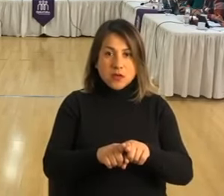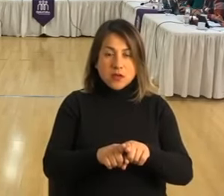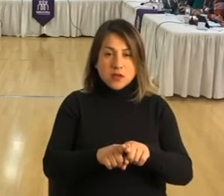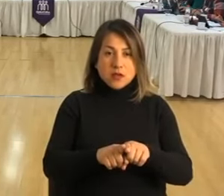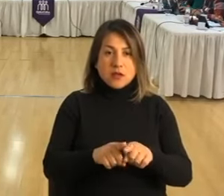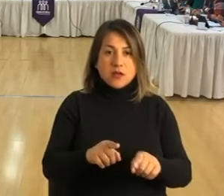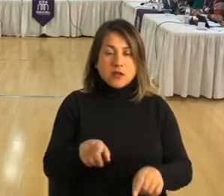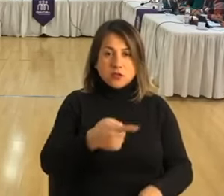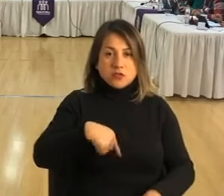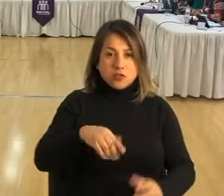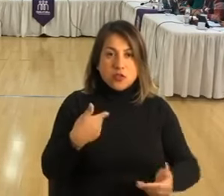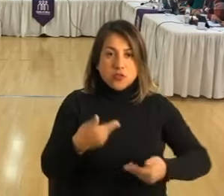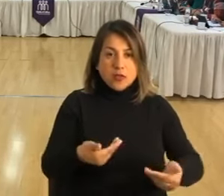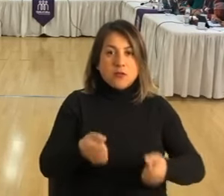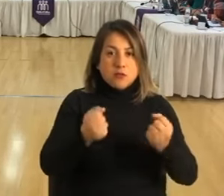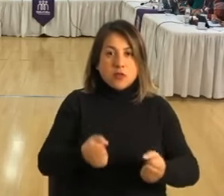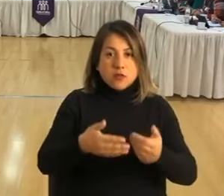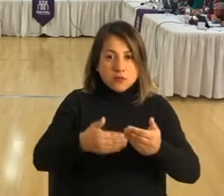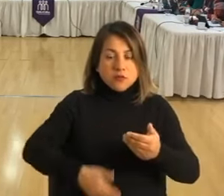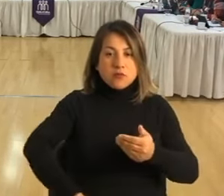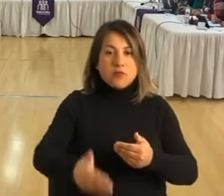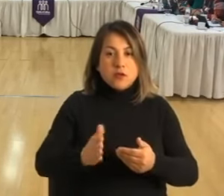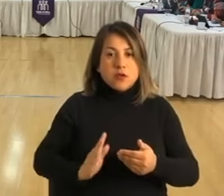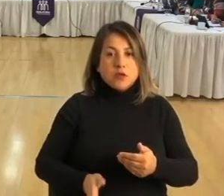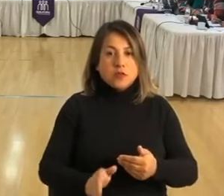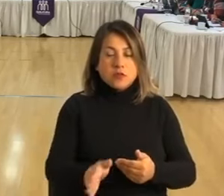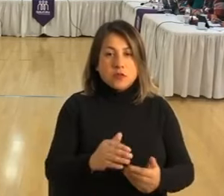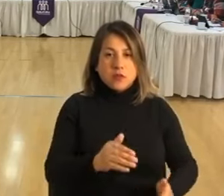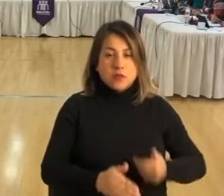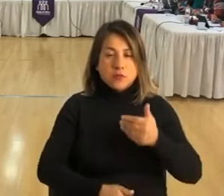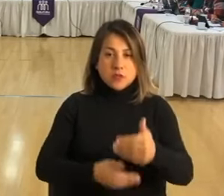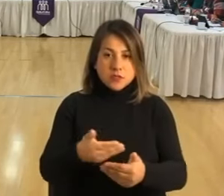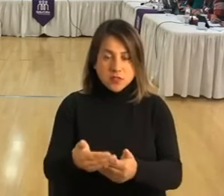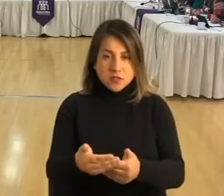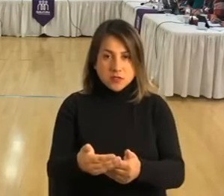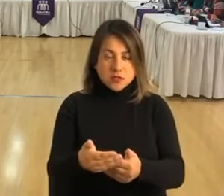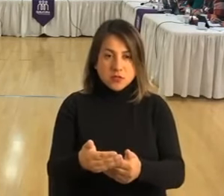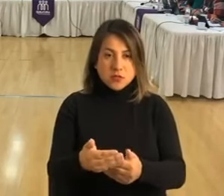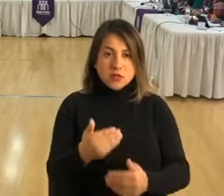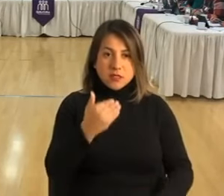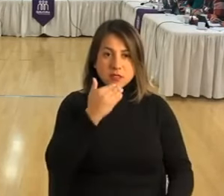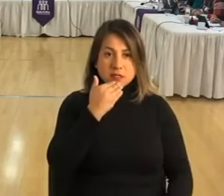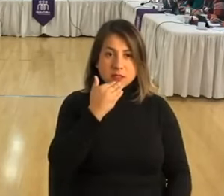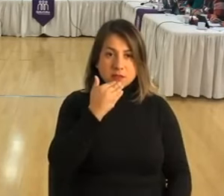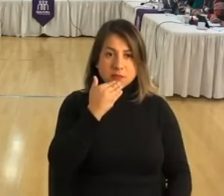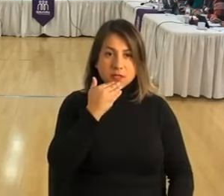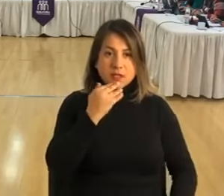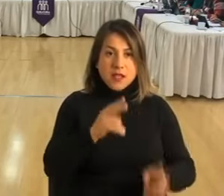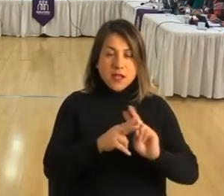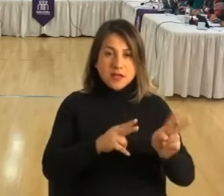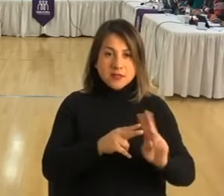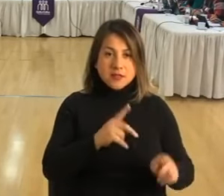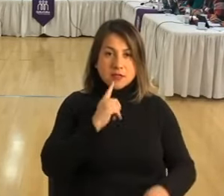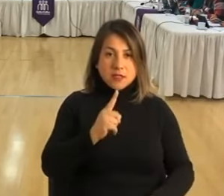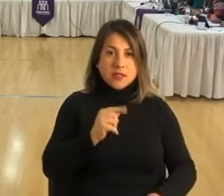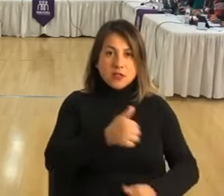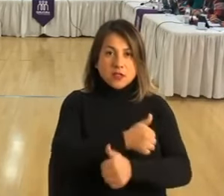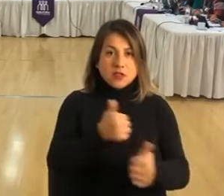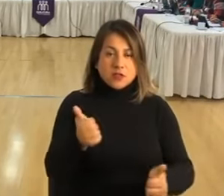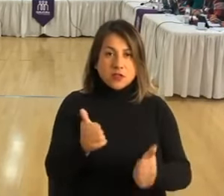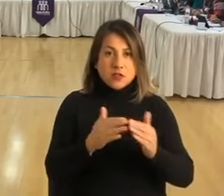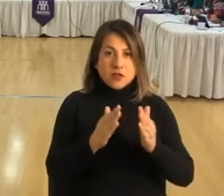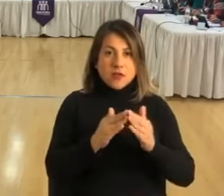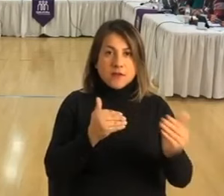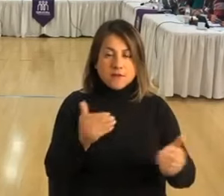continuidad a los procesos tanto en su formulación como en su ejecución por parte de los y las vecinas